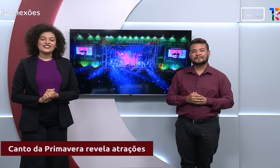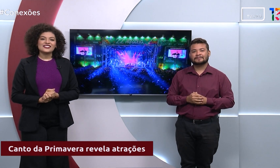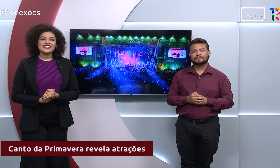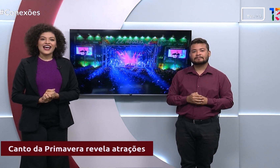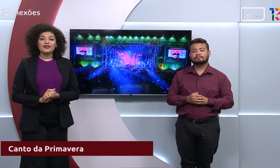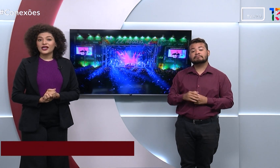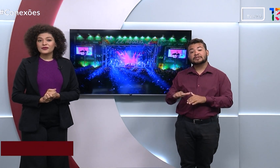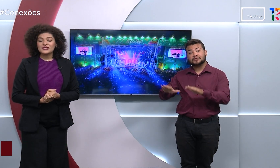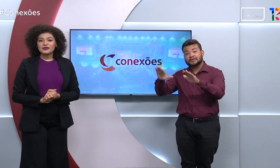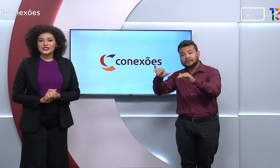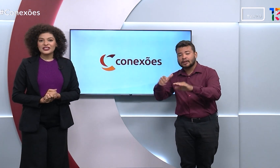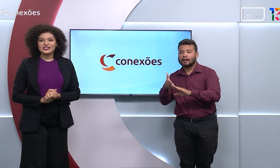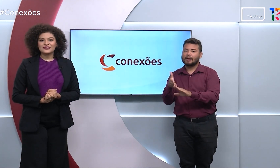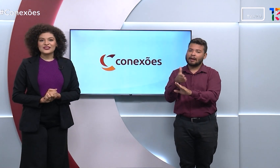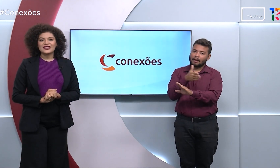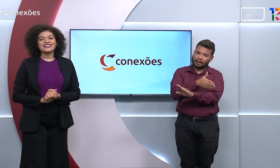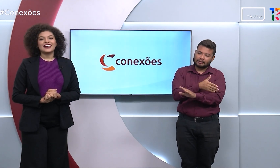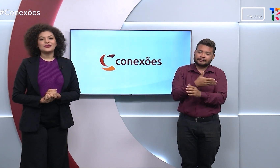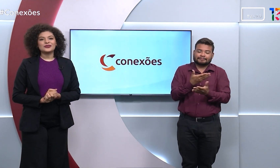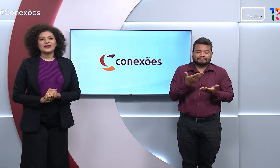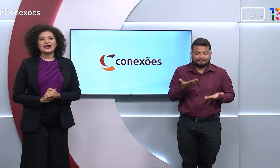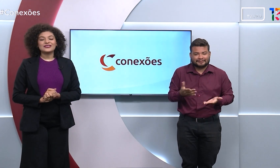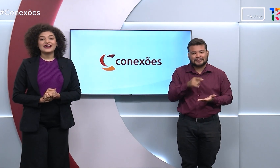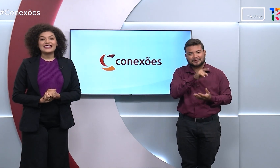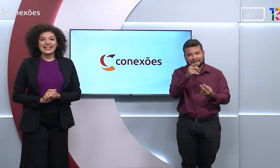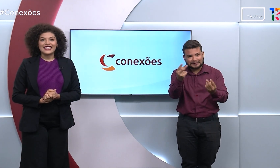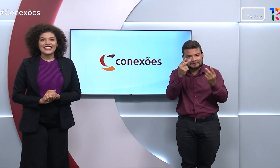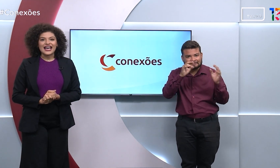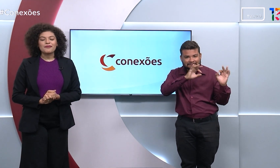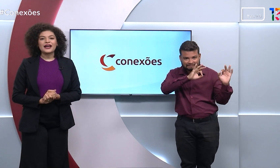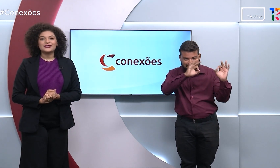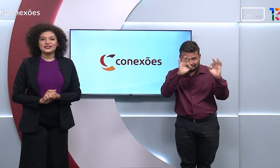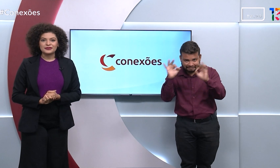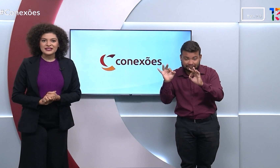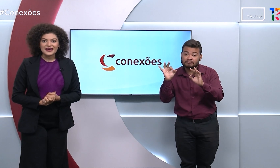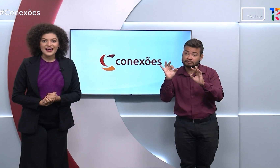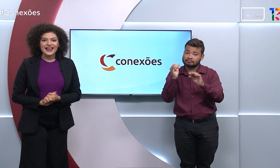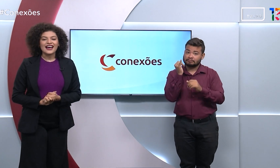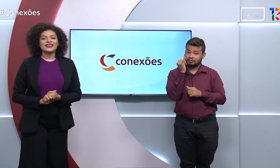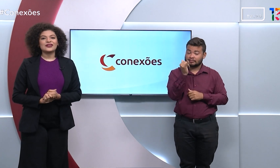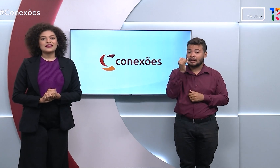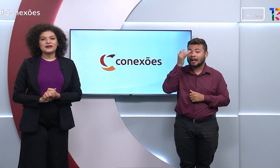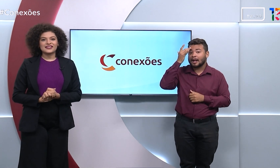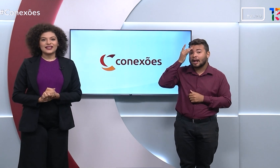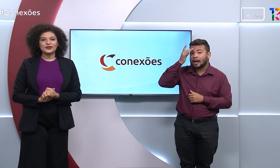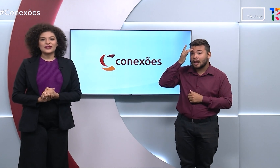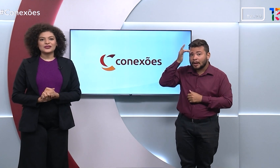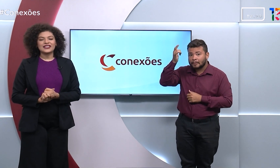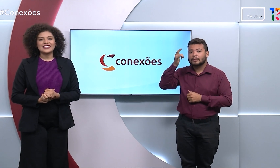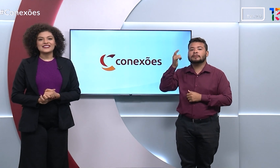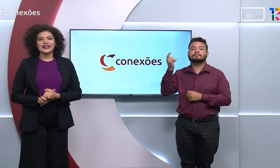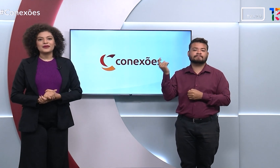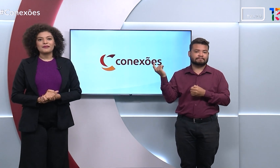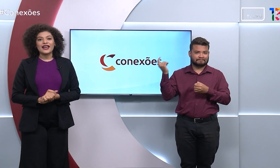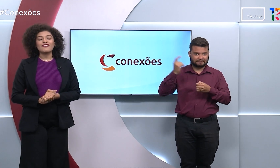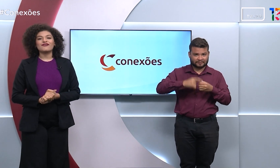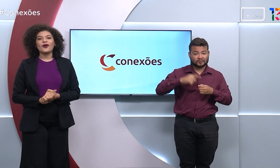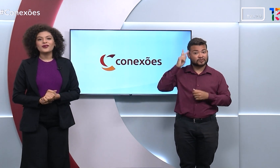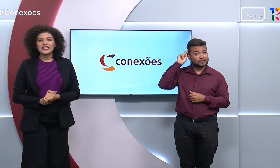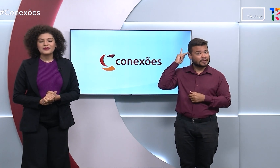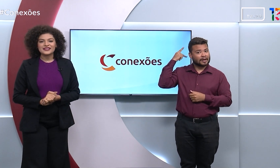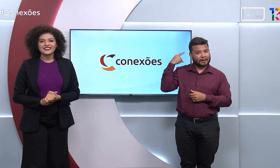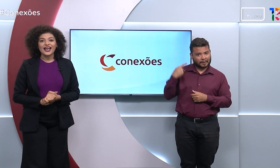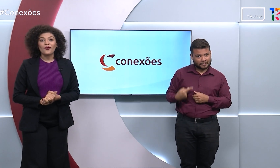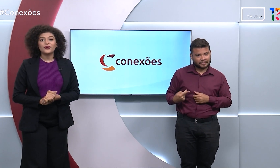Antes de encerrar, quero me despedir de você que está aí do outro lado da tela. A partir de amanhã, a nossa apresentadora, a jornalista Camila Maia,